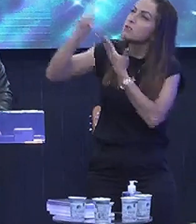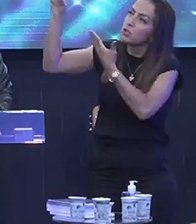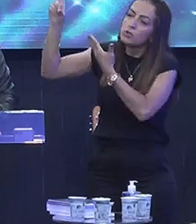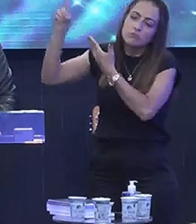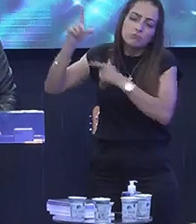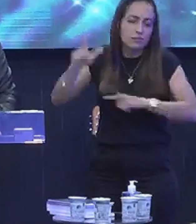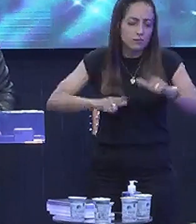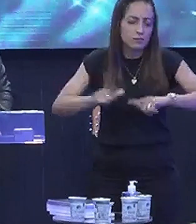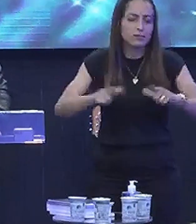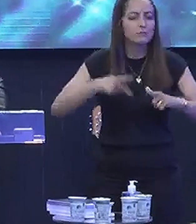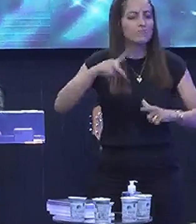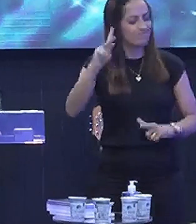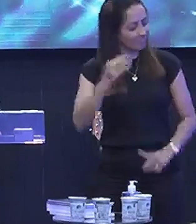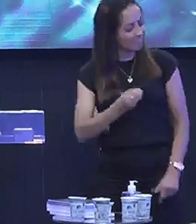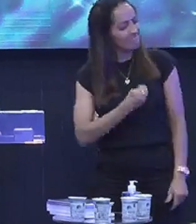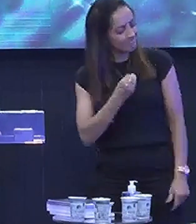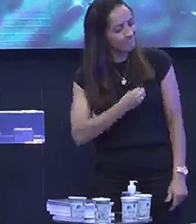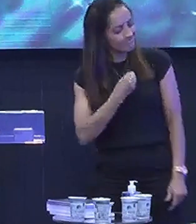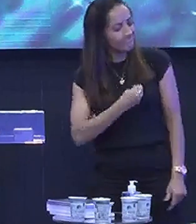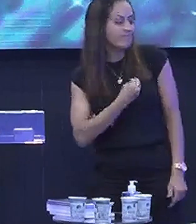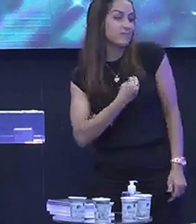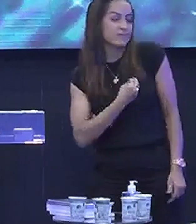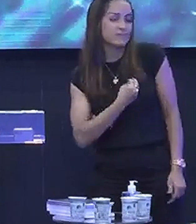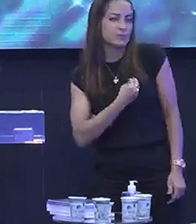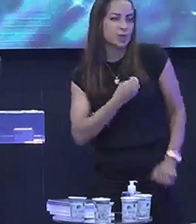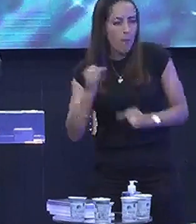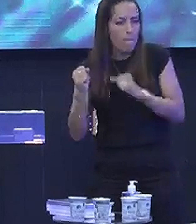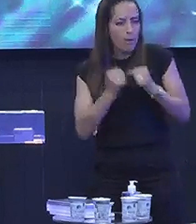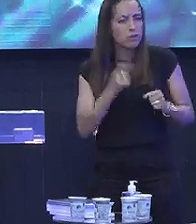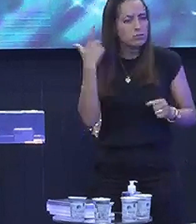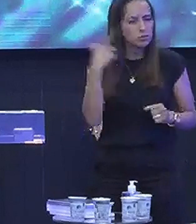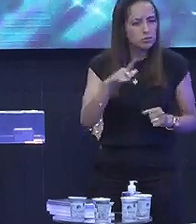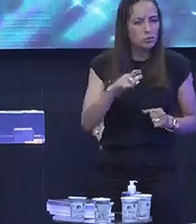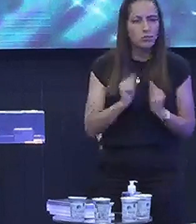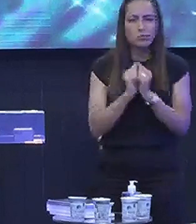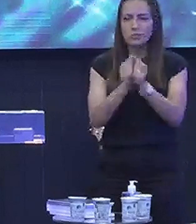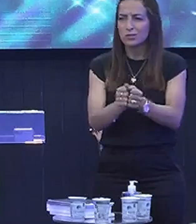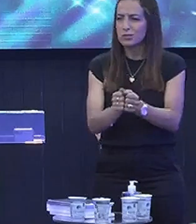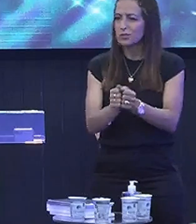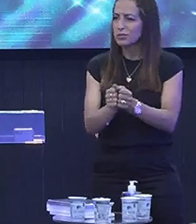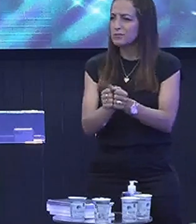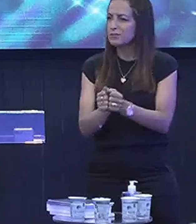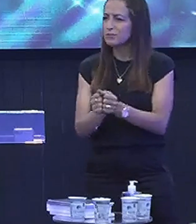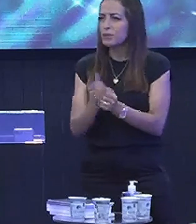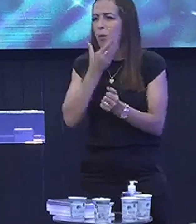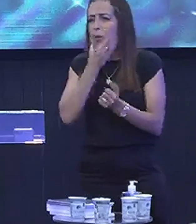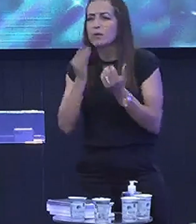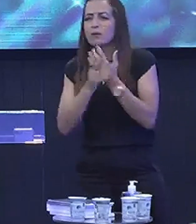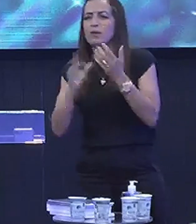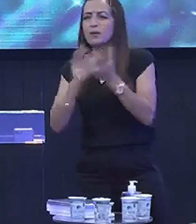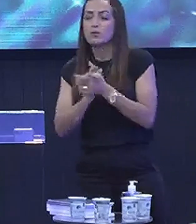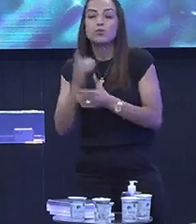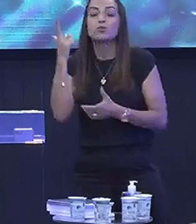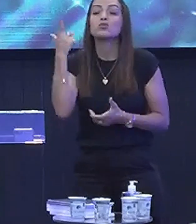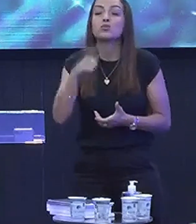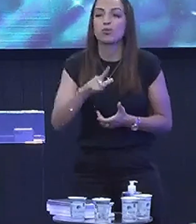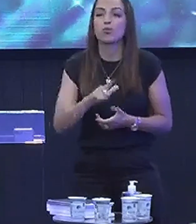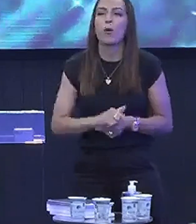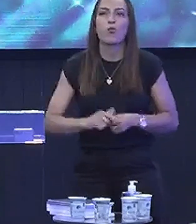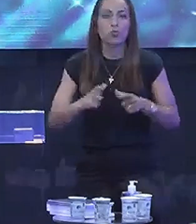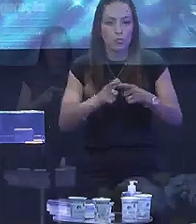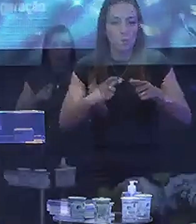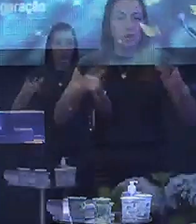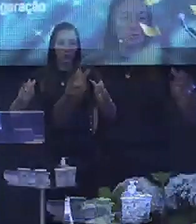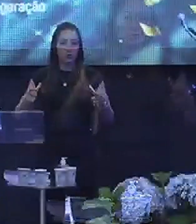trabalhando Na vida dele Você poderia repetir isso? Fala um dos maiores Repita comigo Um dos